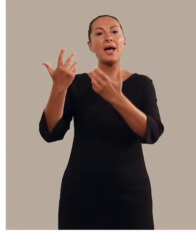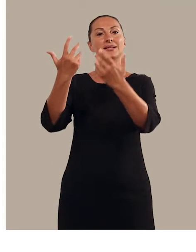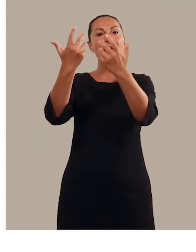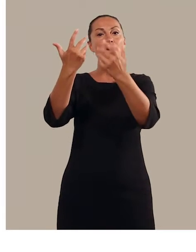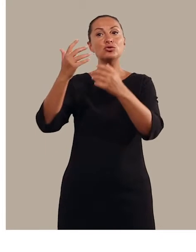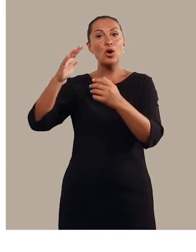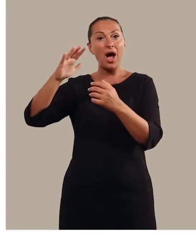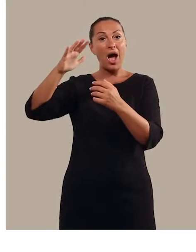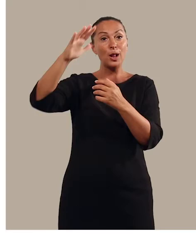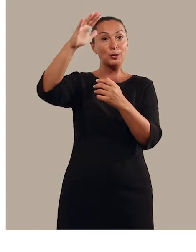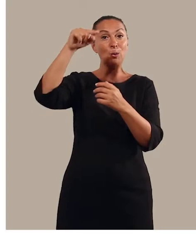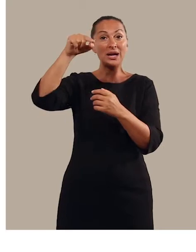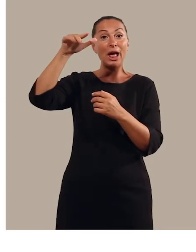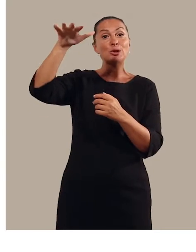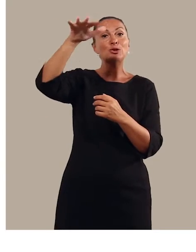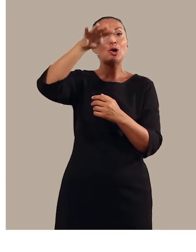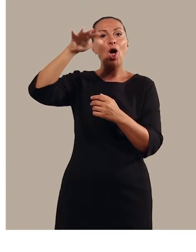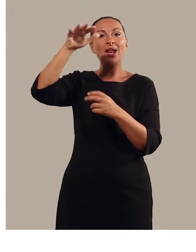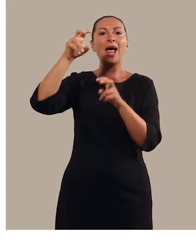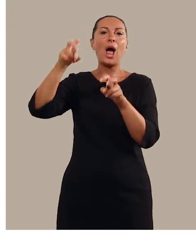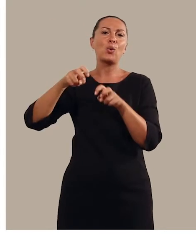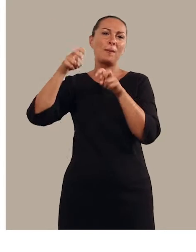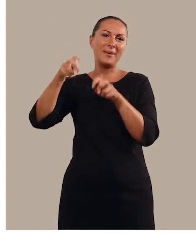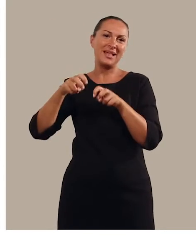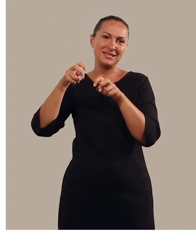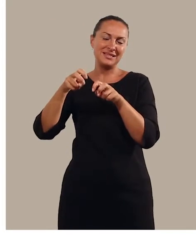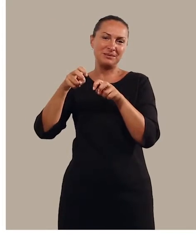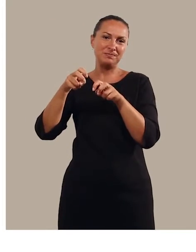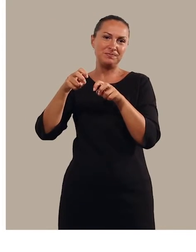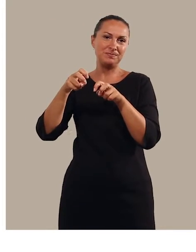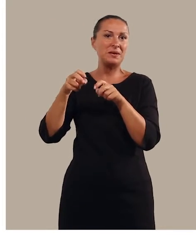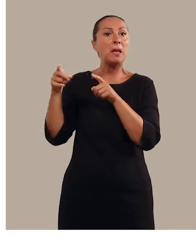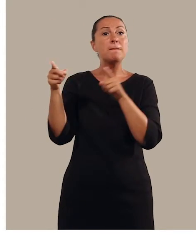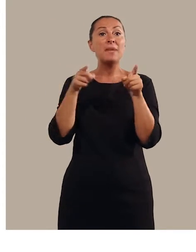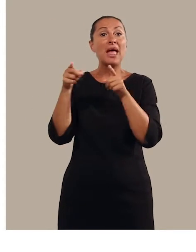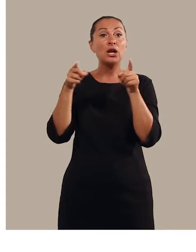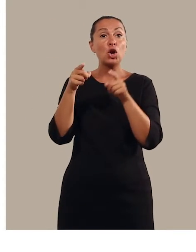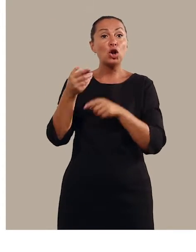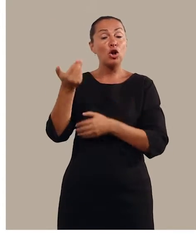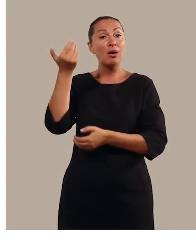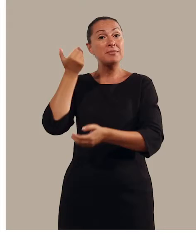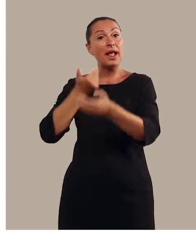L'insediamento rupestre di Macurano risale all'epoca medievale.